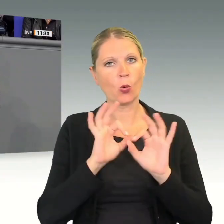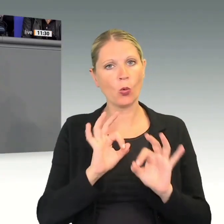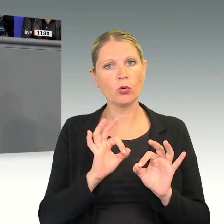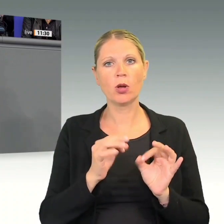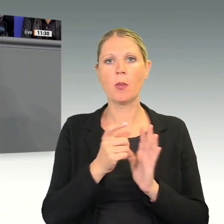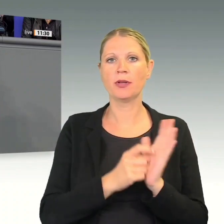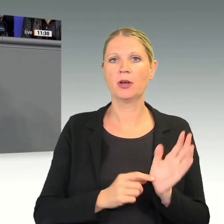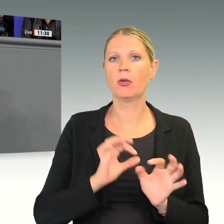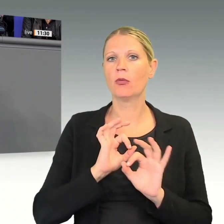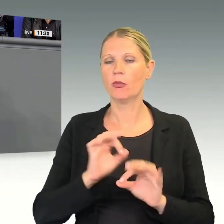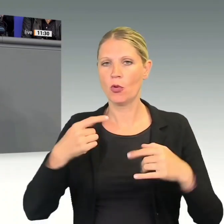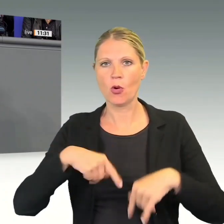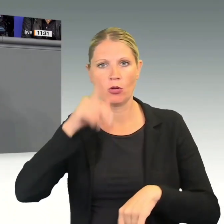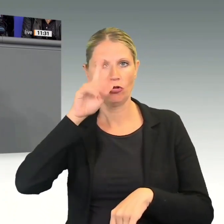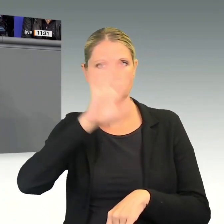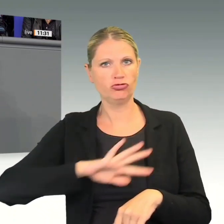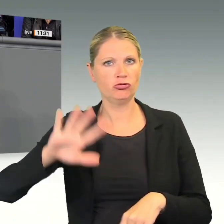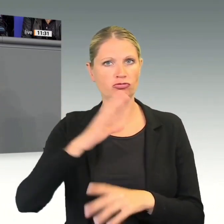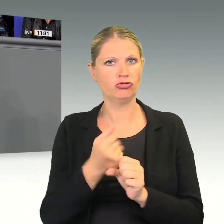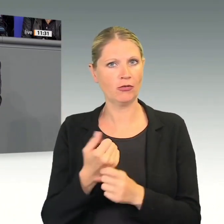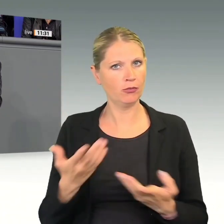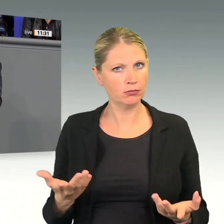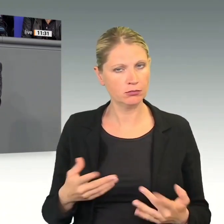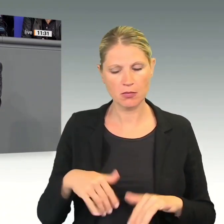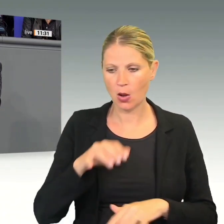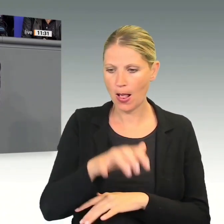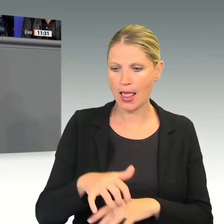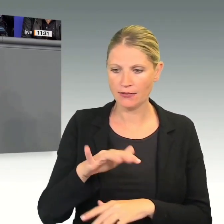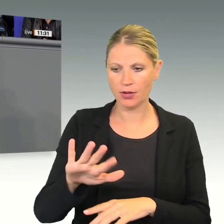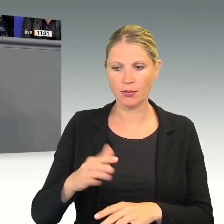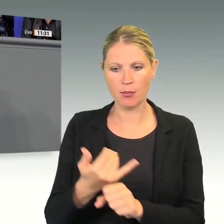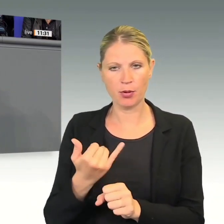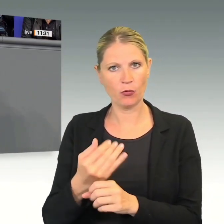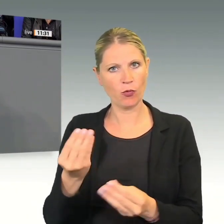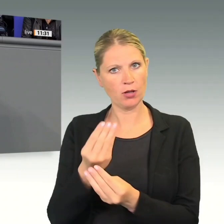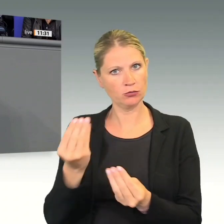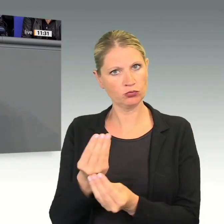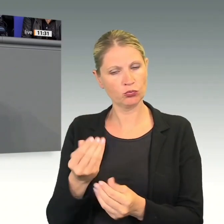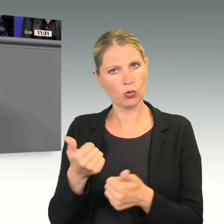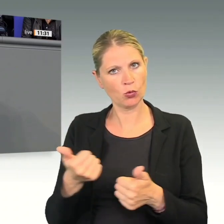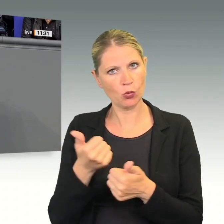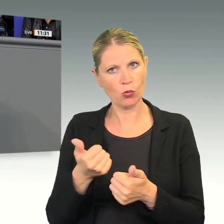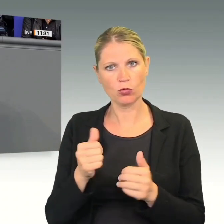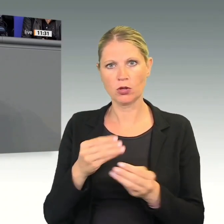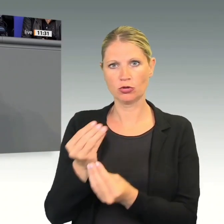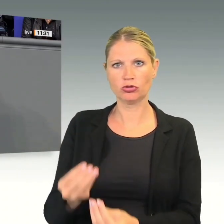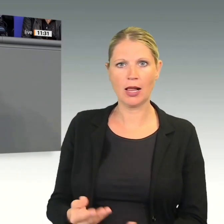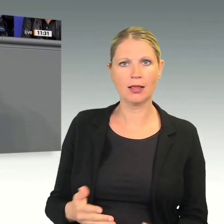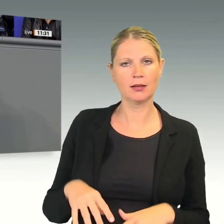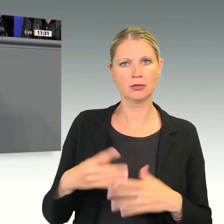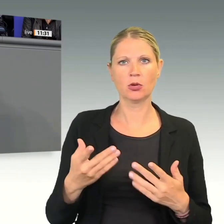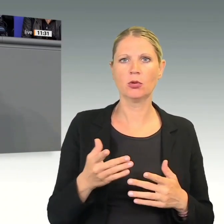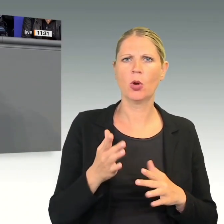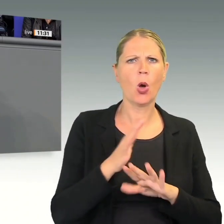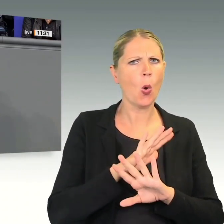Landwirts attraktiv zu gestalten und, wo es notwendig ist, unsere heimlichen Landwirtschaft vor der Verdrängung durch ungesunde, umweltschädliche